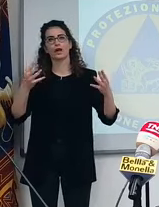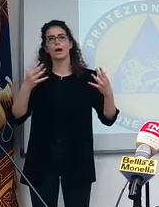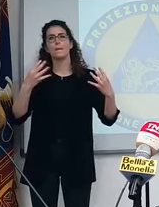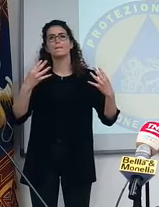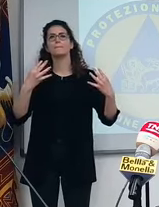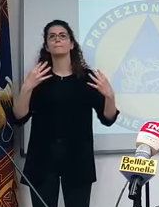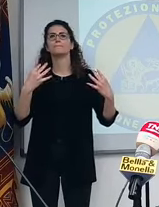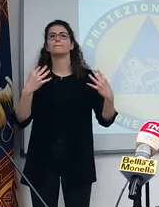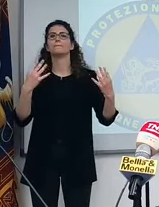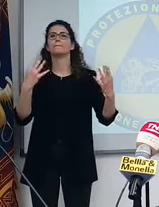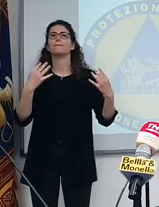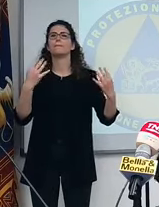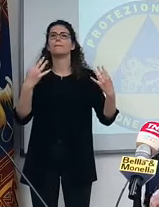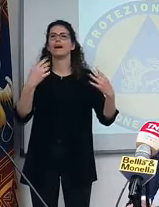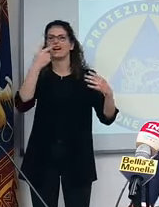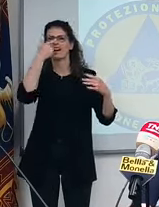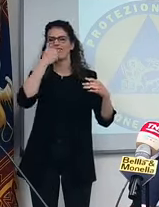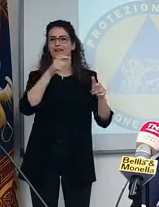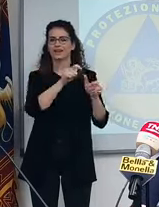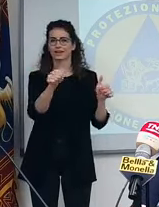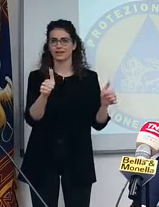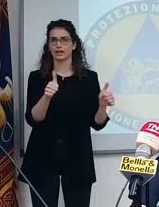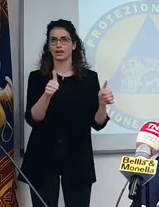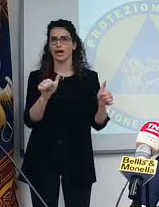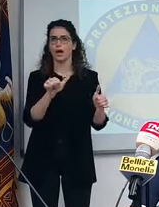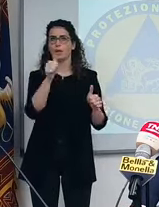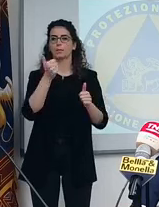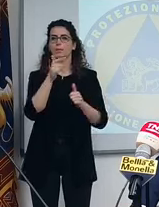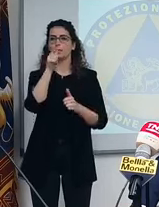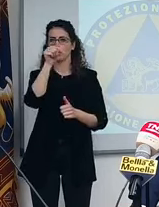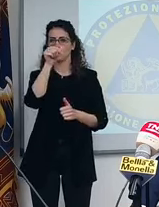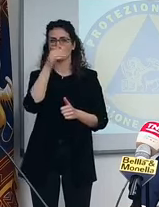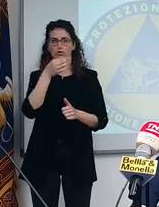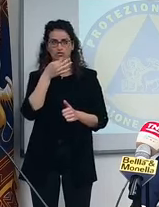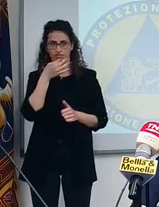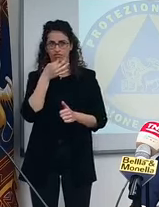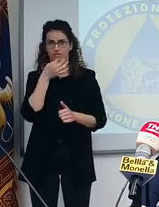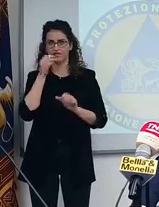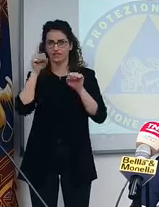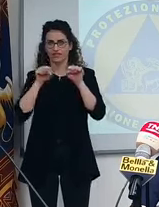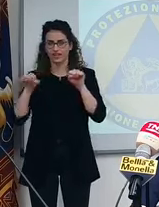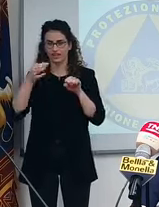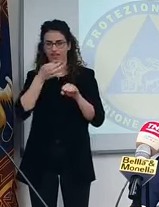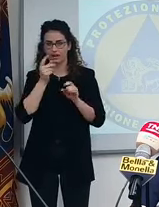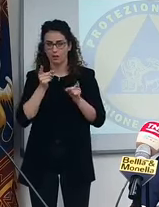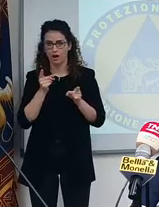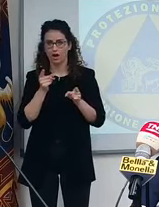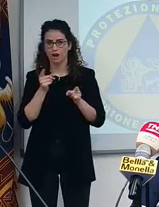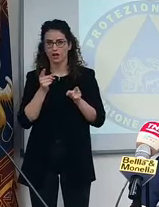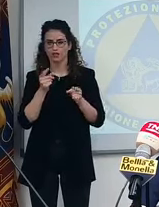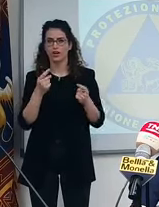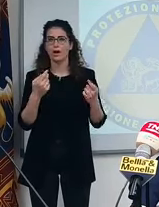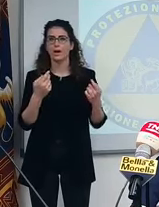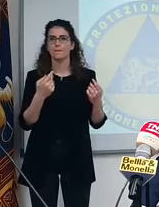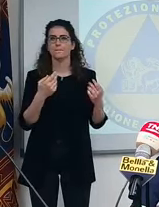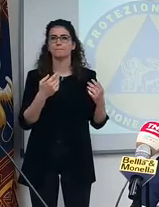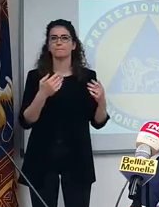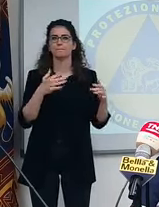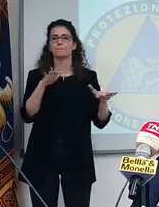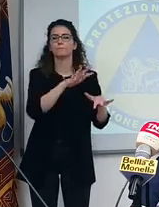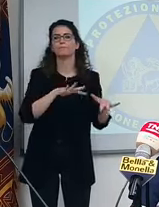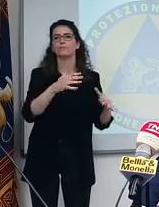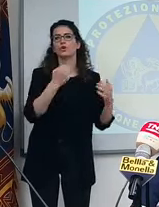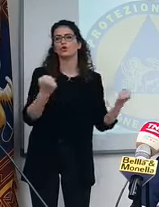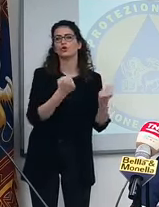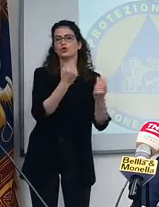tematici il primo luglio... ma sapete cosa vuol dire per il Veneto? Stiamo parlando dei parchi che sono elementi di attrazione paurose.